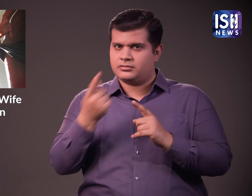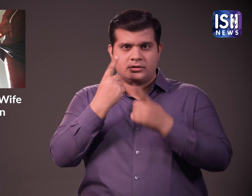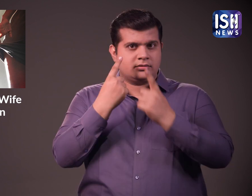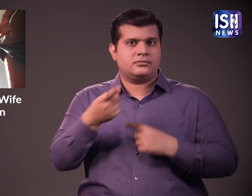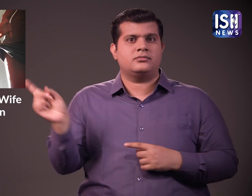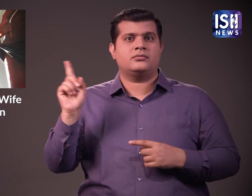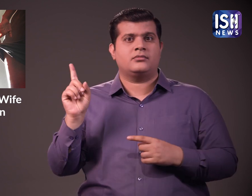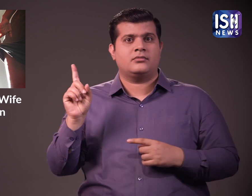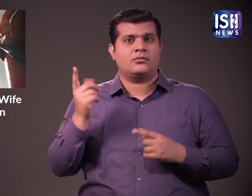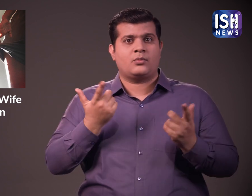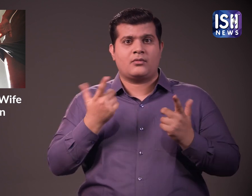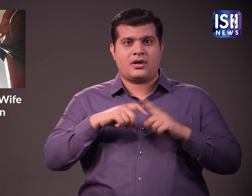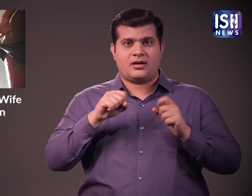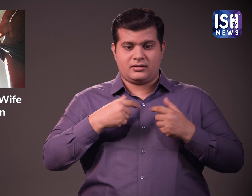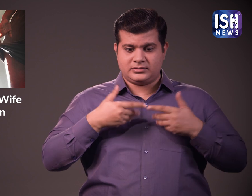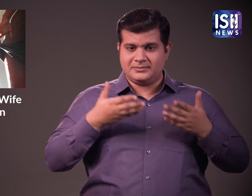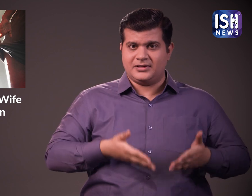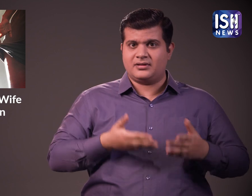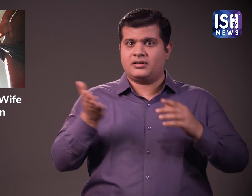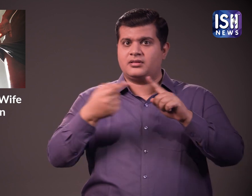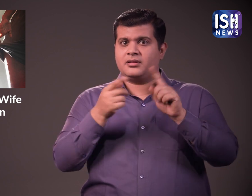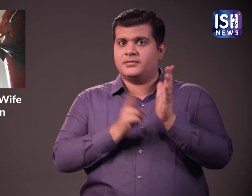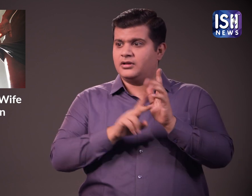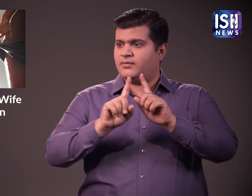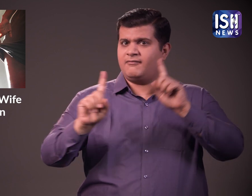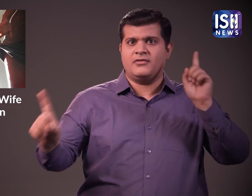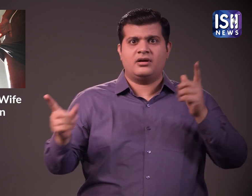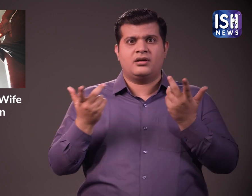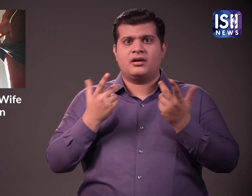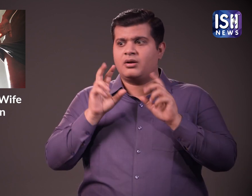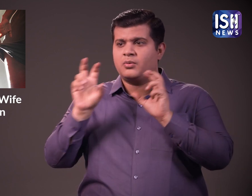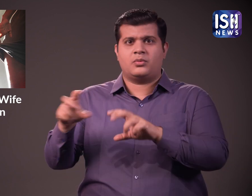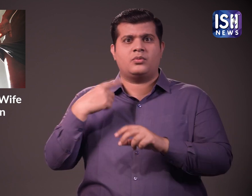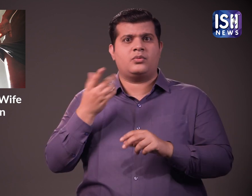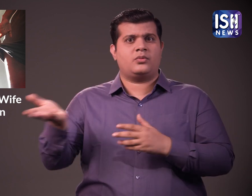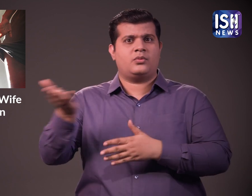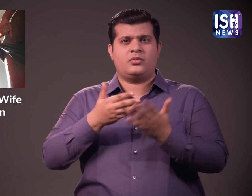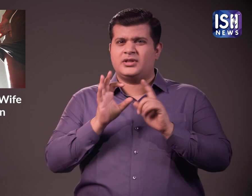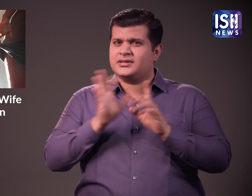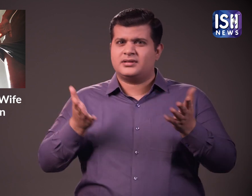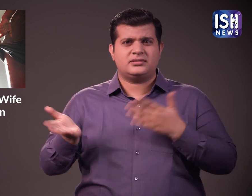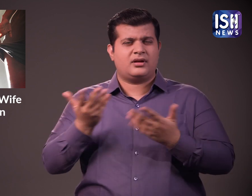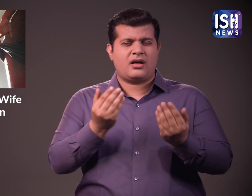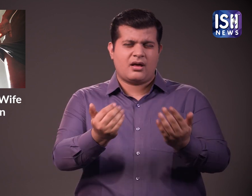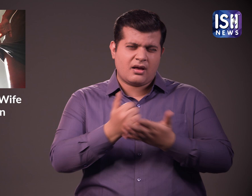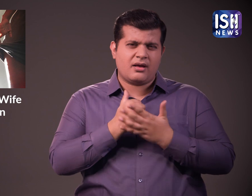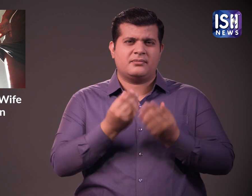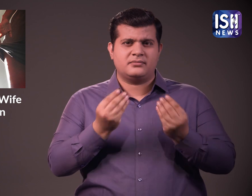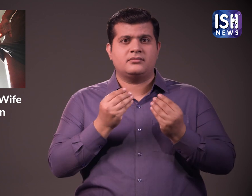एक ग्याचिका भेजी थी ज़वान ने कहा कि क्योंकि वह जम्मु कश्मीर में है इसलिए उसका परिवार की सुरक्षा के लिए कोई नहीं है उसने मदद के लिए